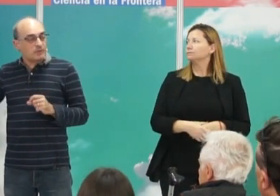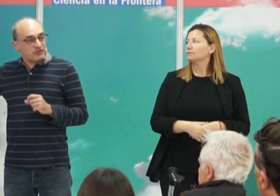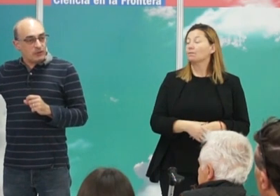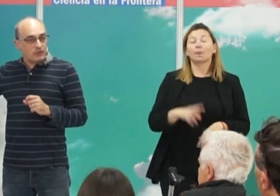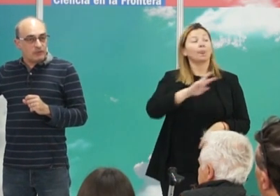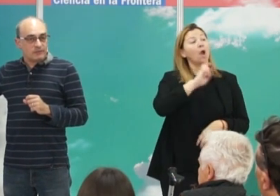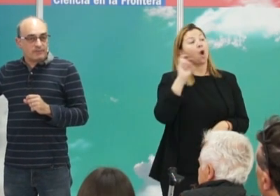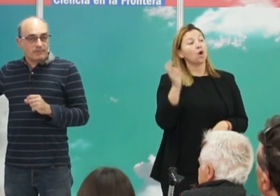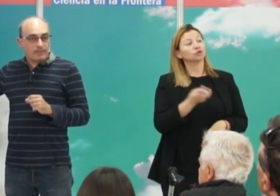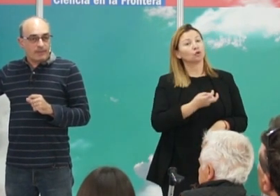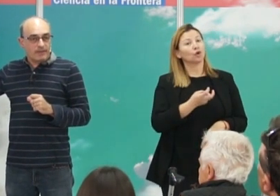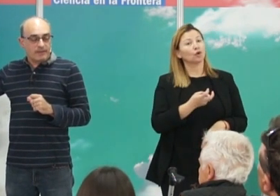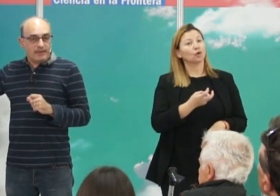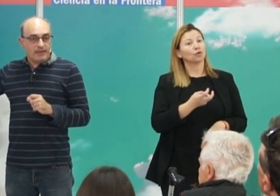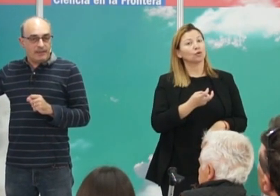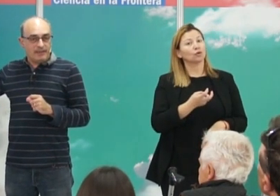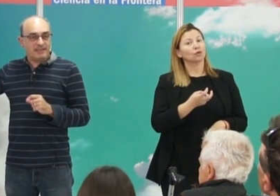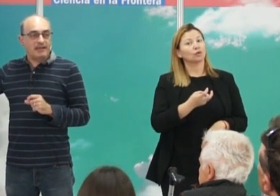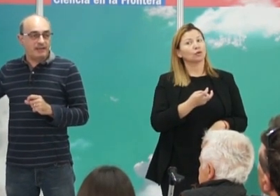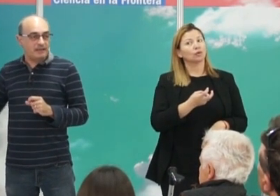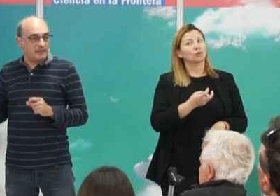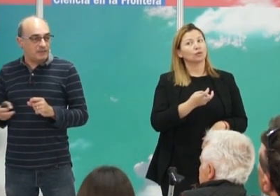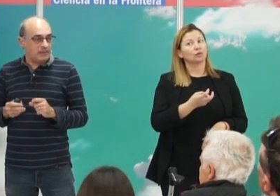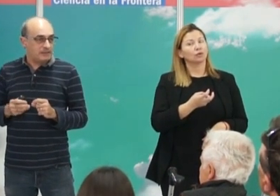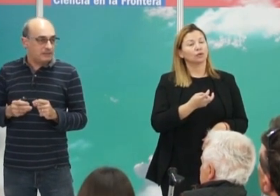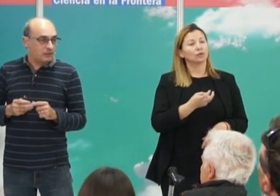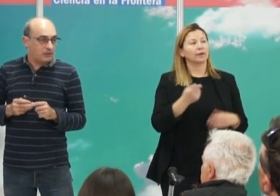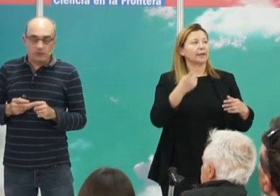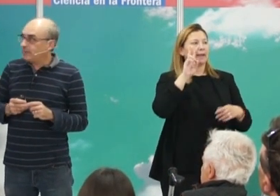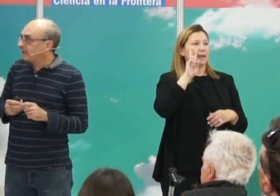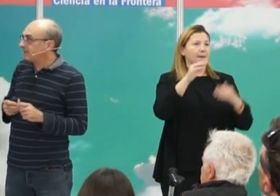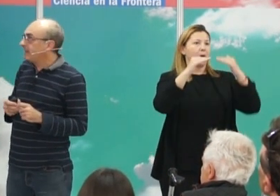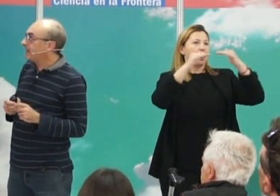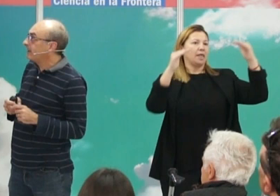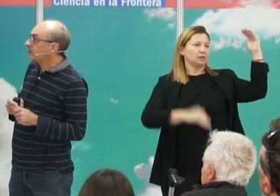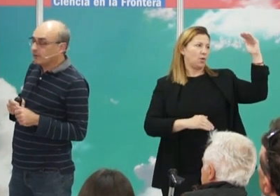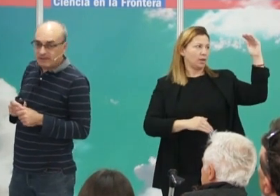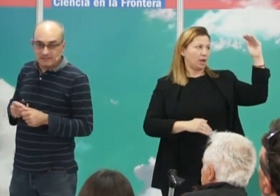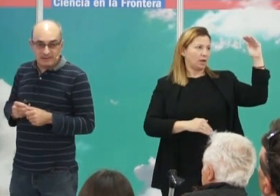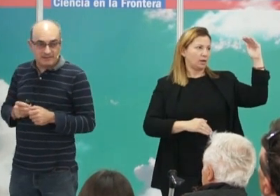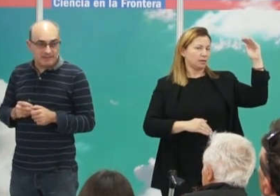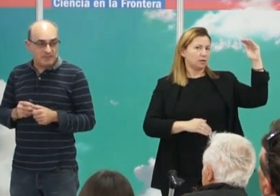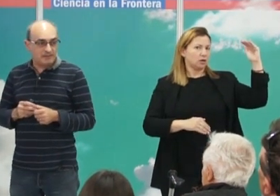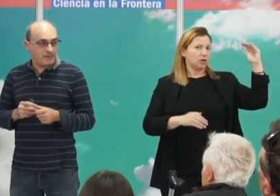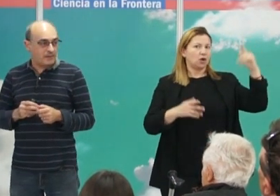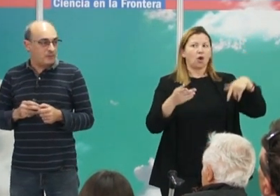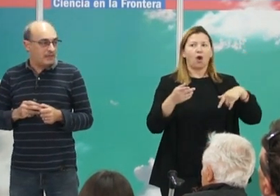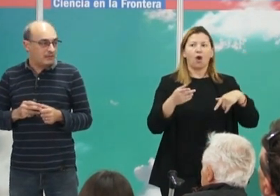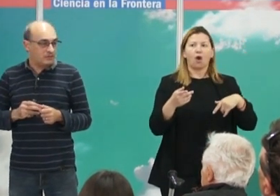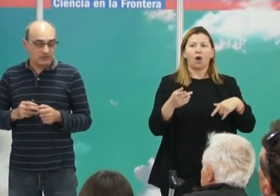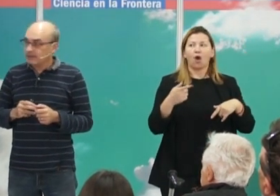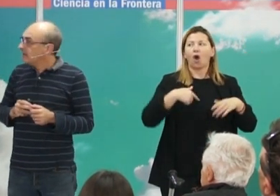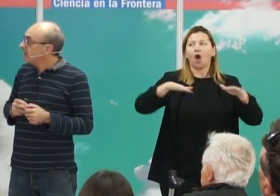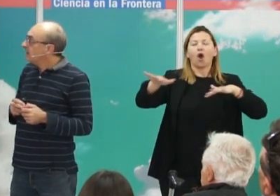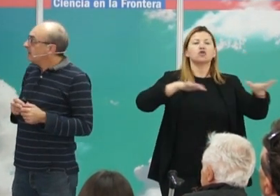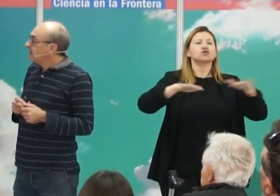Otro episodio que desencadena la desigualdad en toda Europa es la llegada de los nómadas de las estepas de hace 5.000